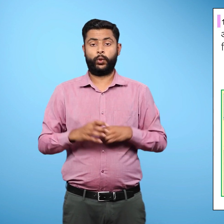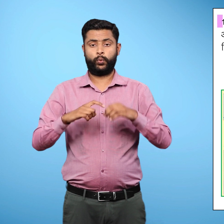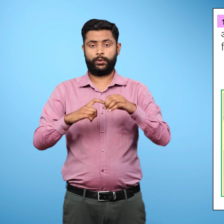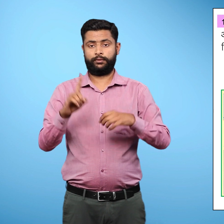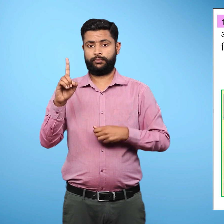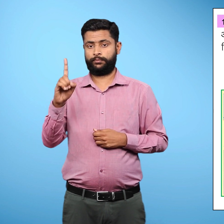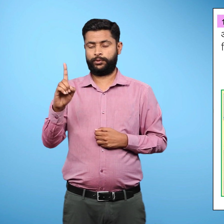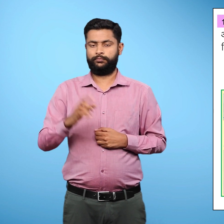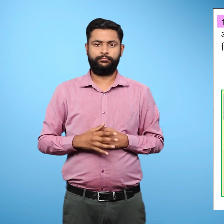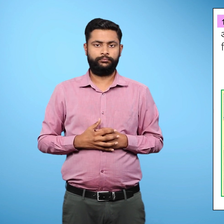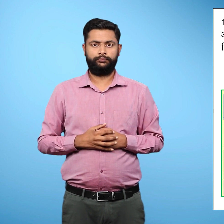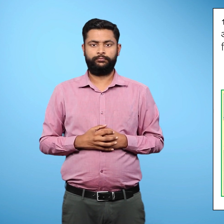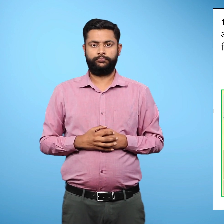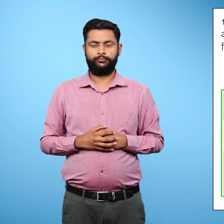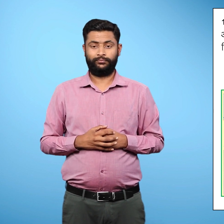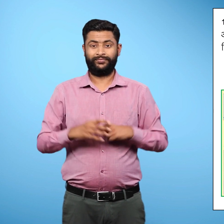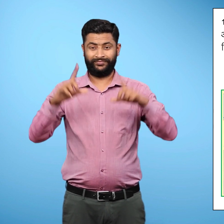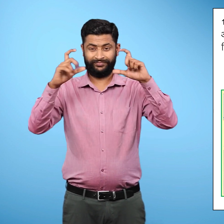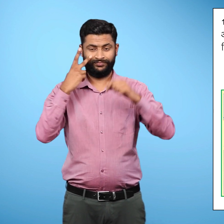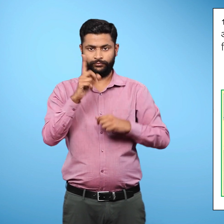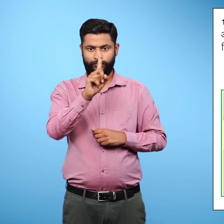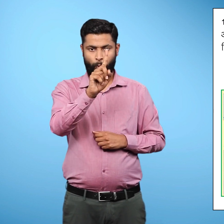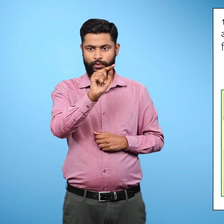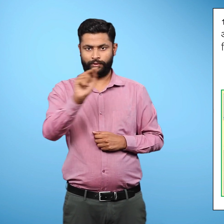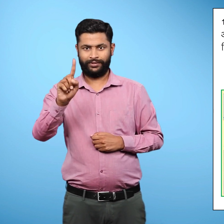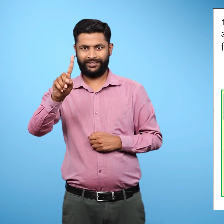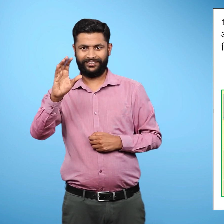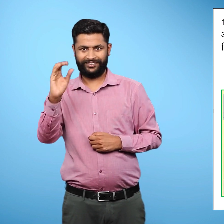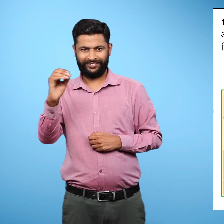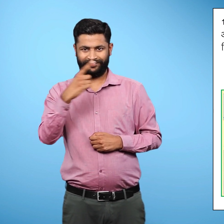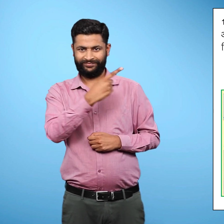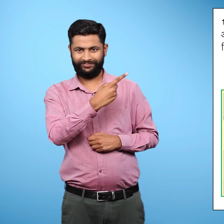प्रश्ण एक चित्र संख्या एक से दस को ध्यान से देखिए.